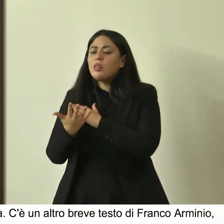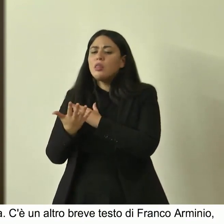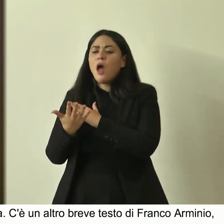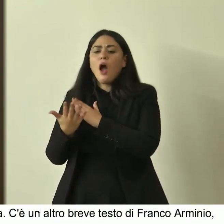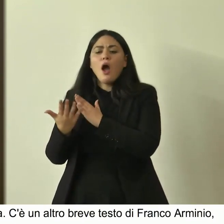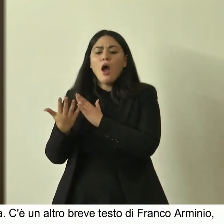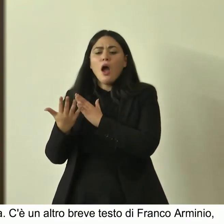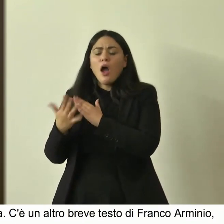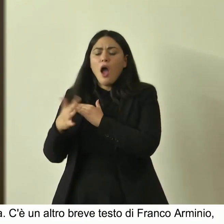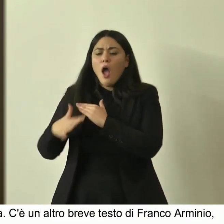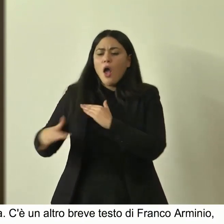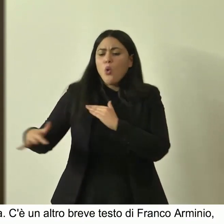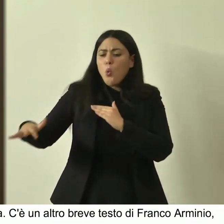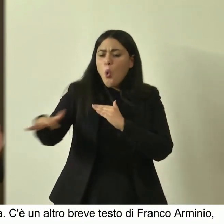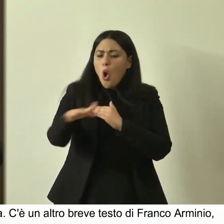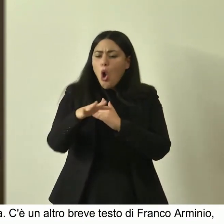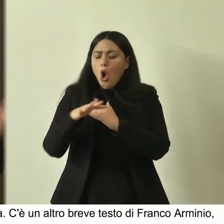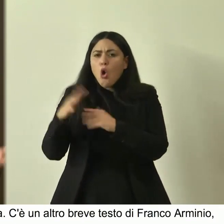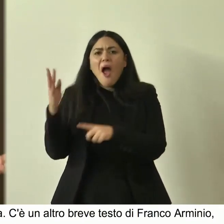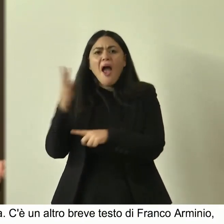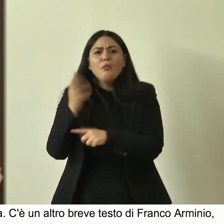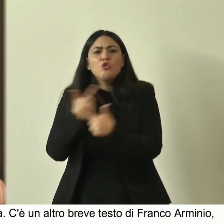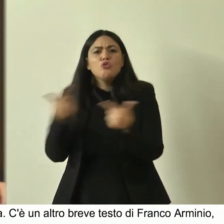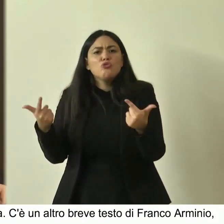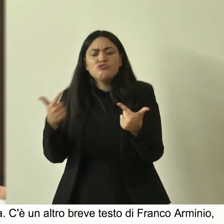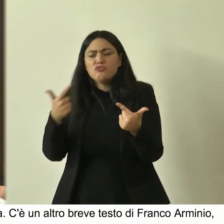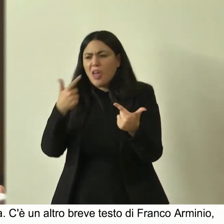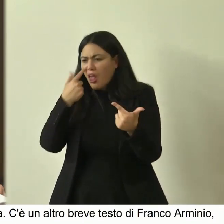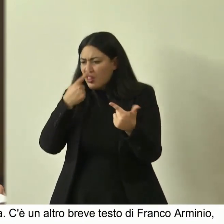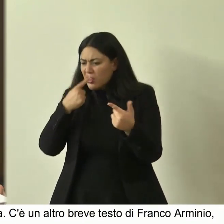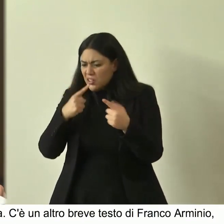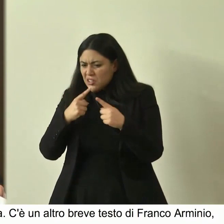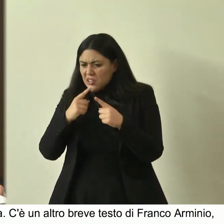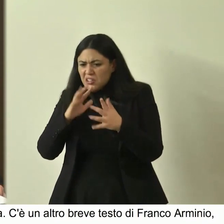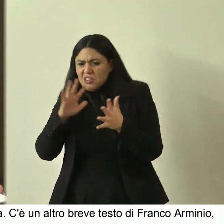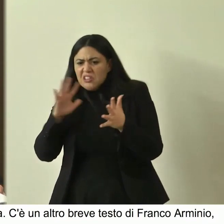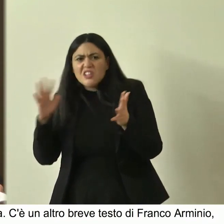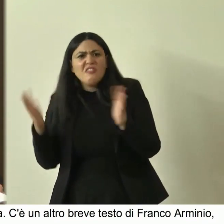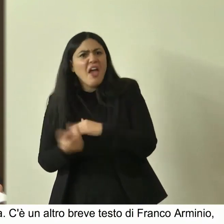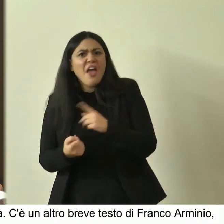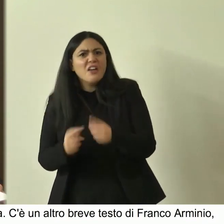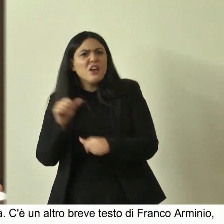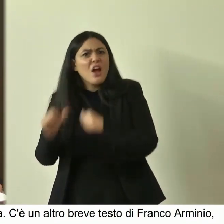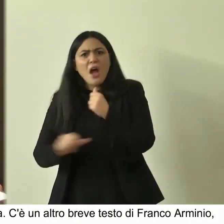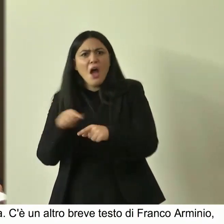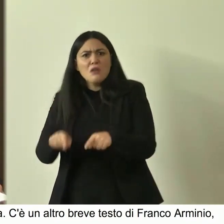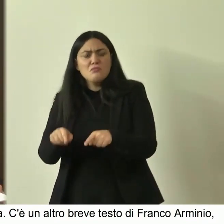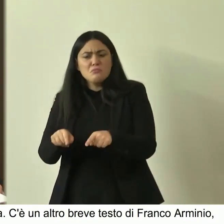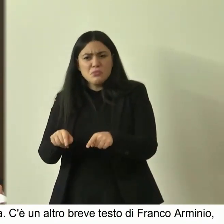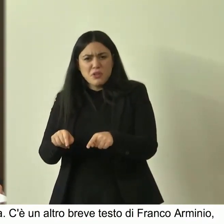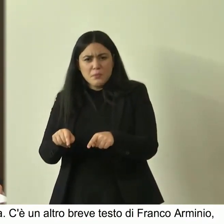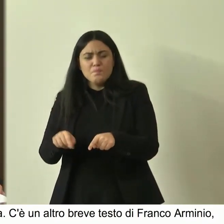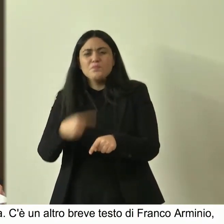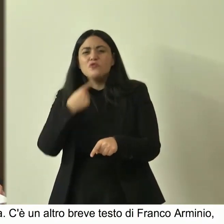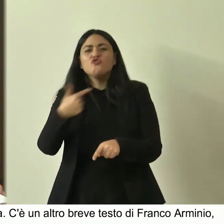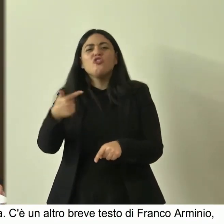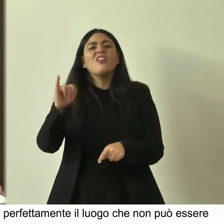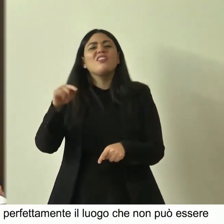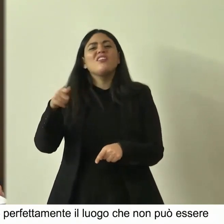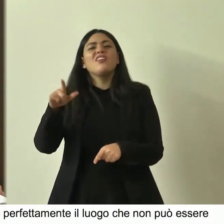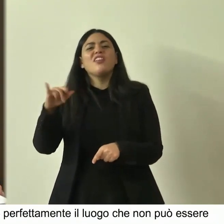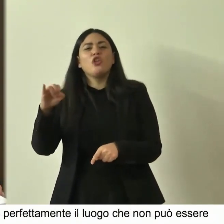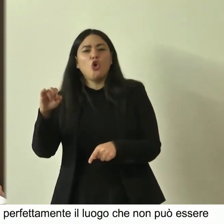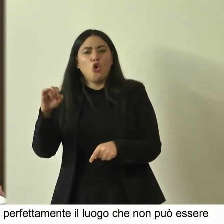immaginato senza la loro presenza non sarebbe un'altra cosa e qui dice in pochi versi dice il tiglio di Rocca San Felice